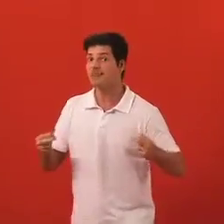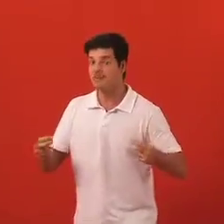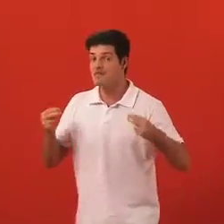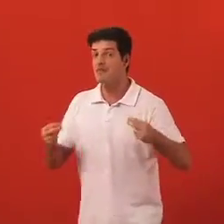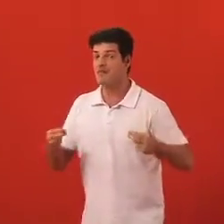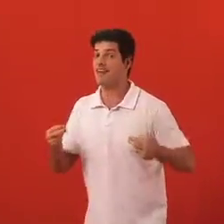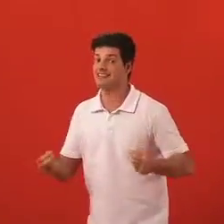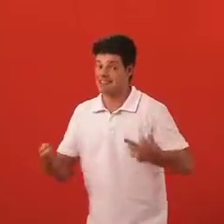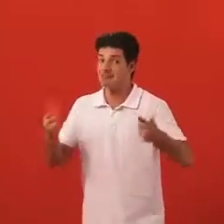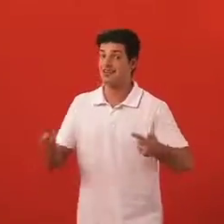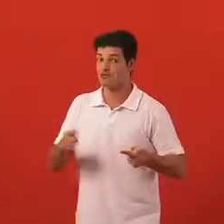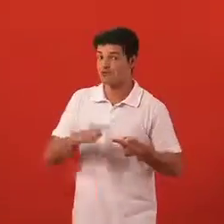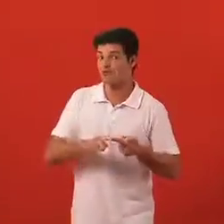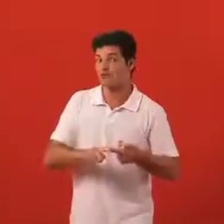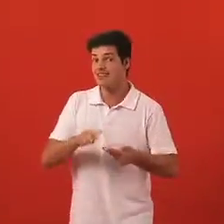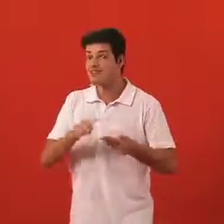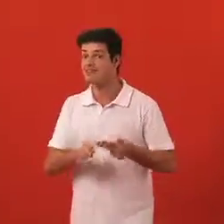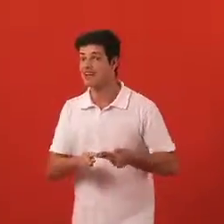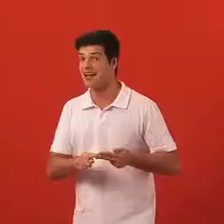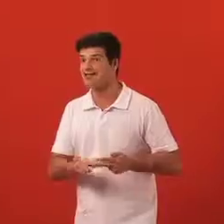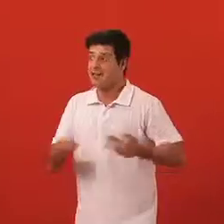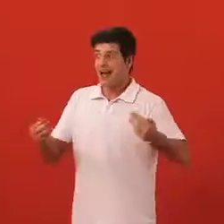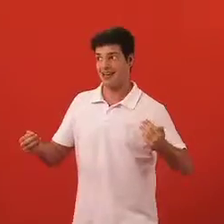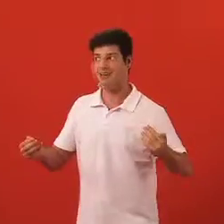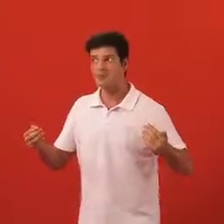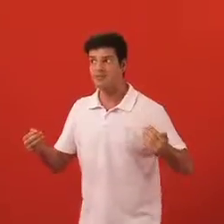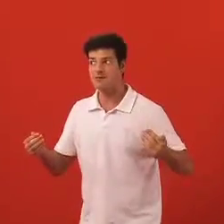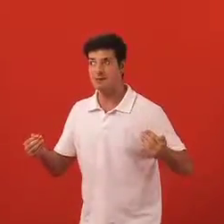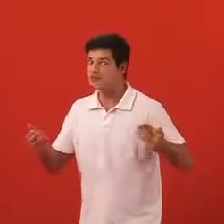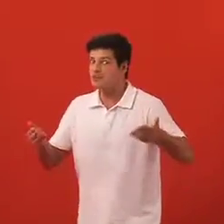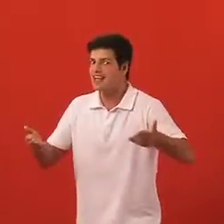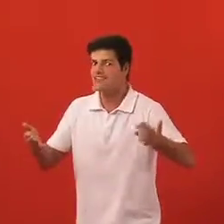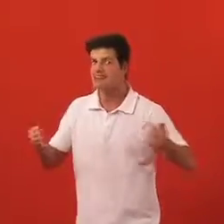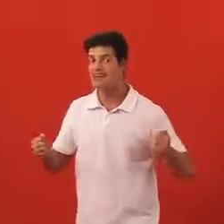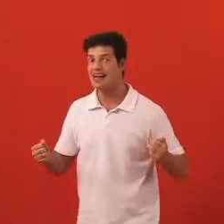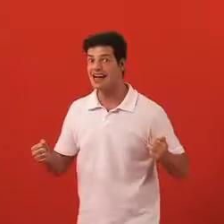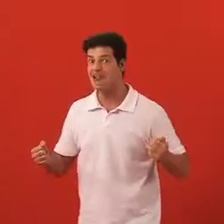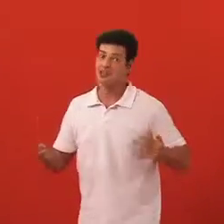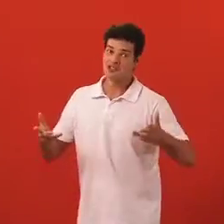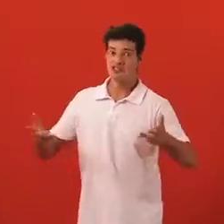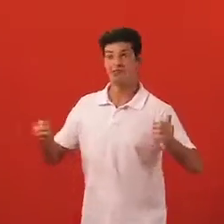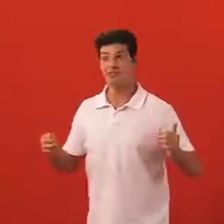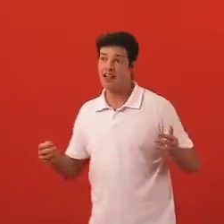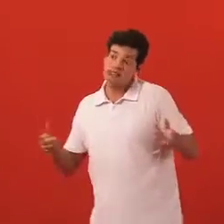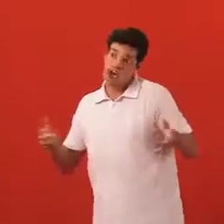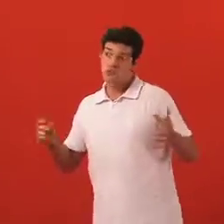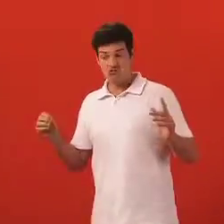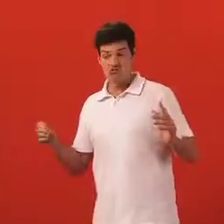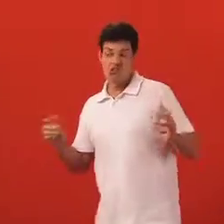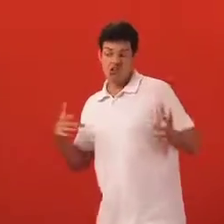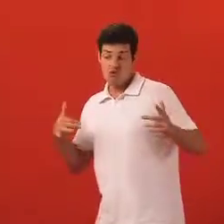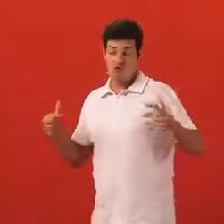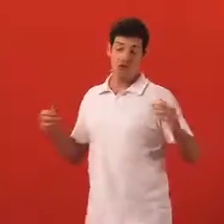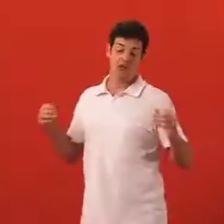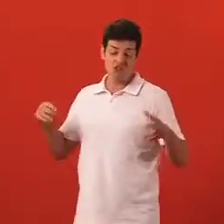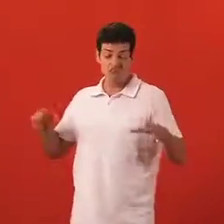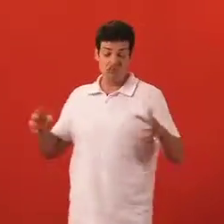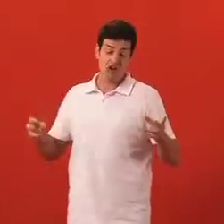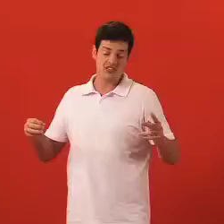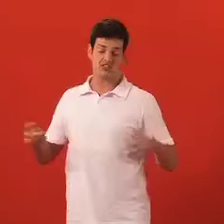mil ofertas de veículos nacionais importados, além das principais novidades do mercado. Só que ele vira e não, não sei o quê, o meu carro, eu gosto do meu carro, assim.